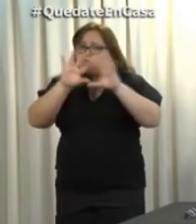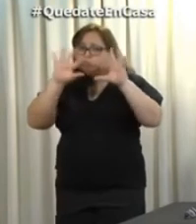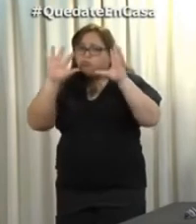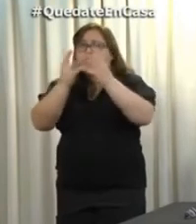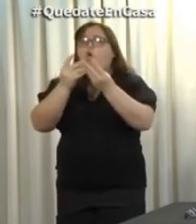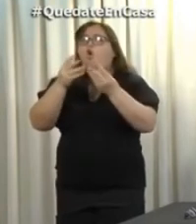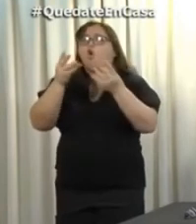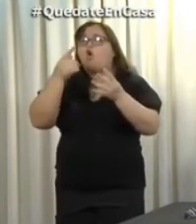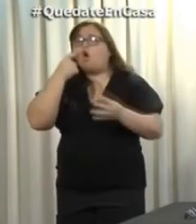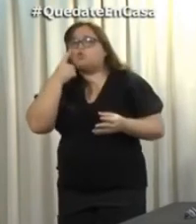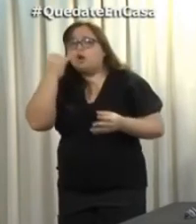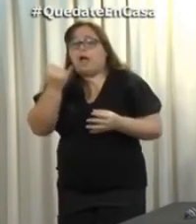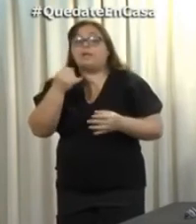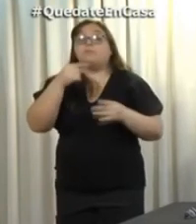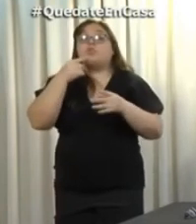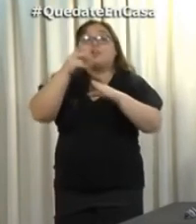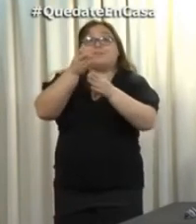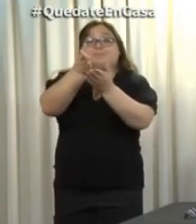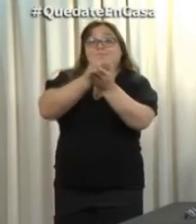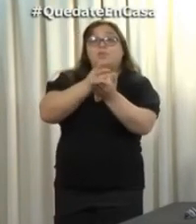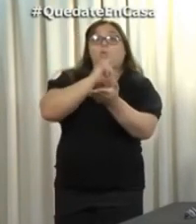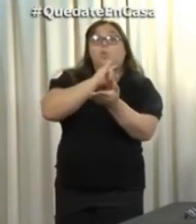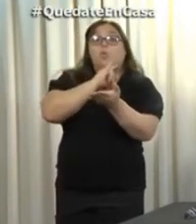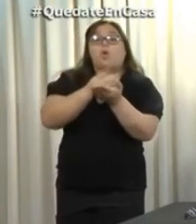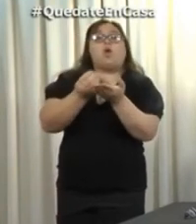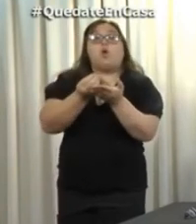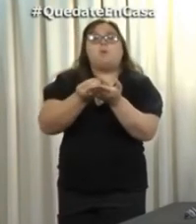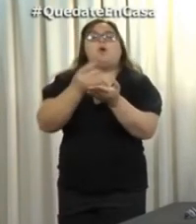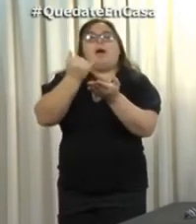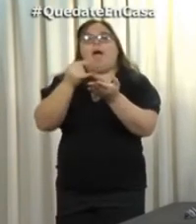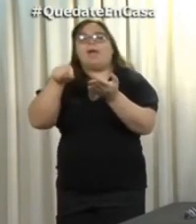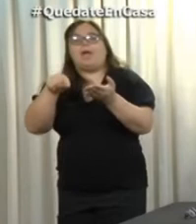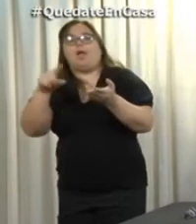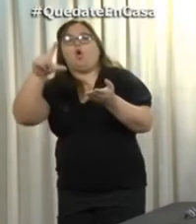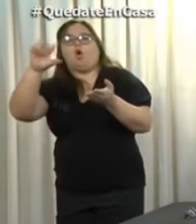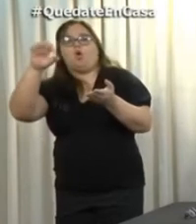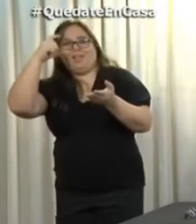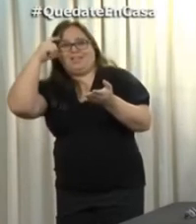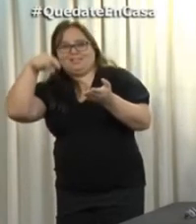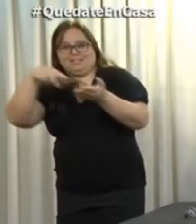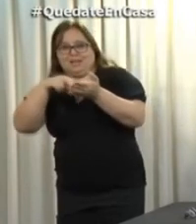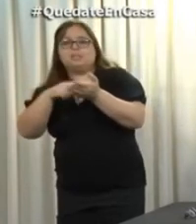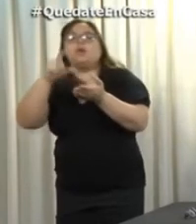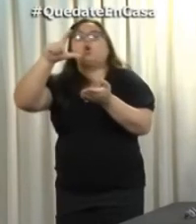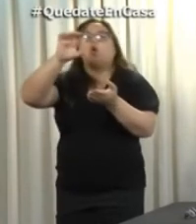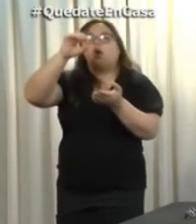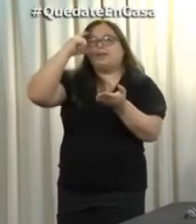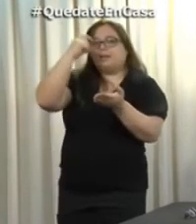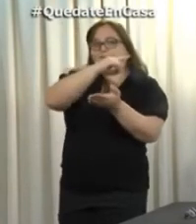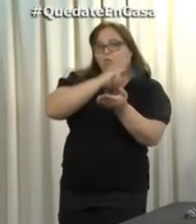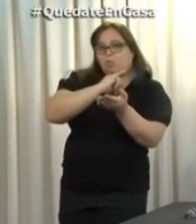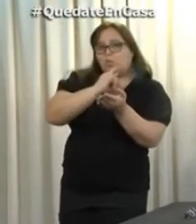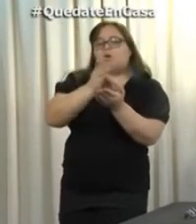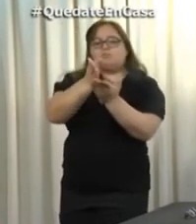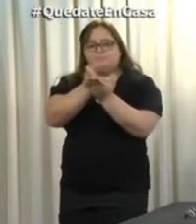provincia de Jujuy, obviamente a través de los COES, está el control y todo